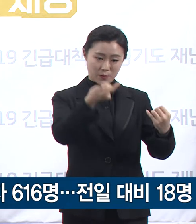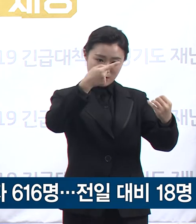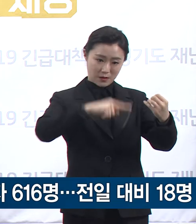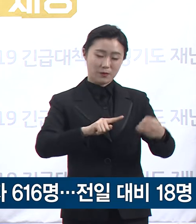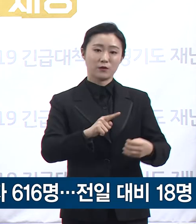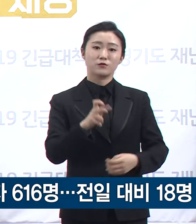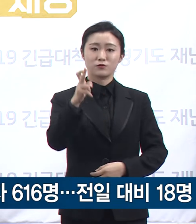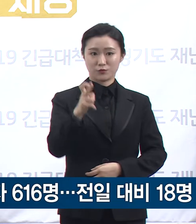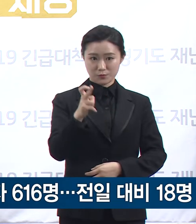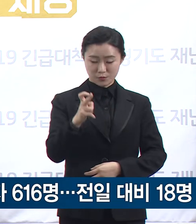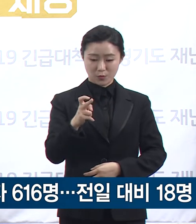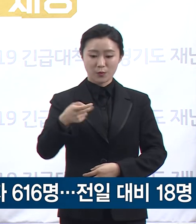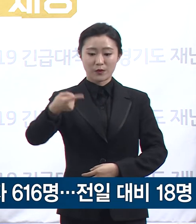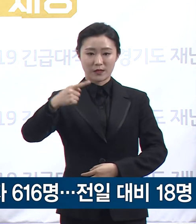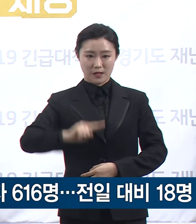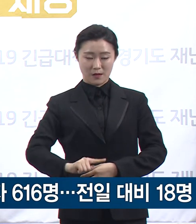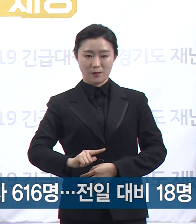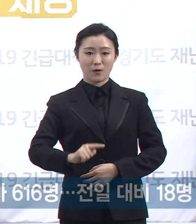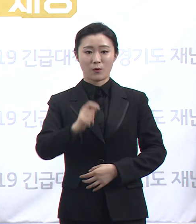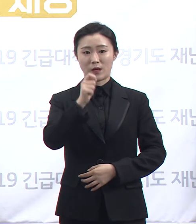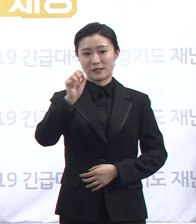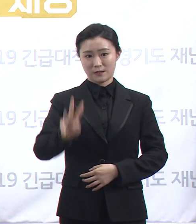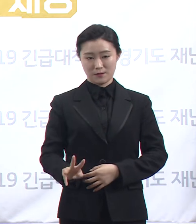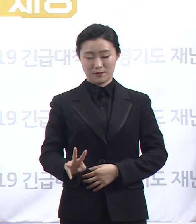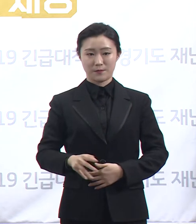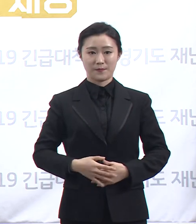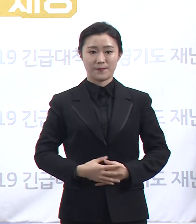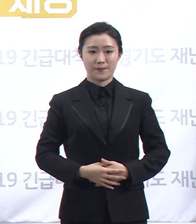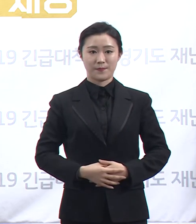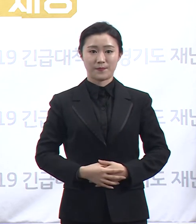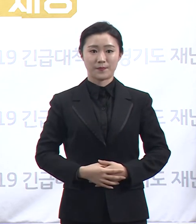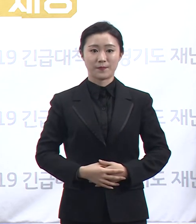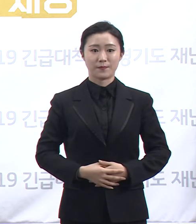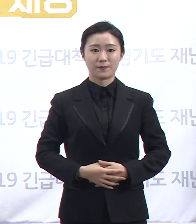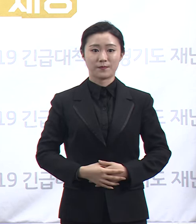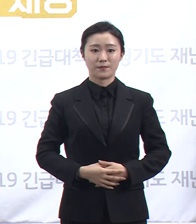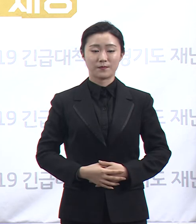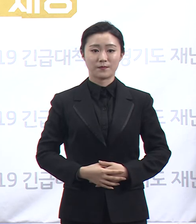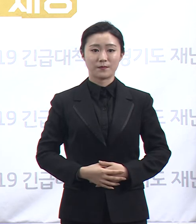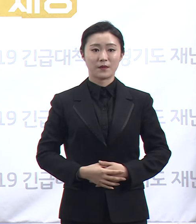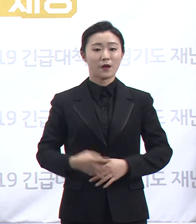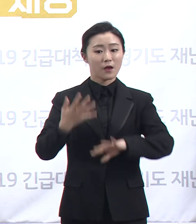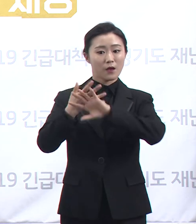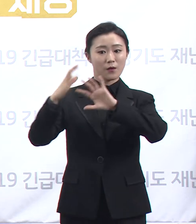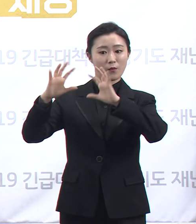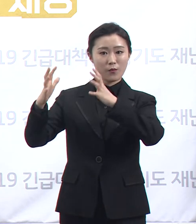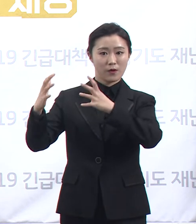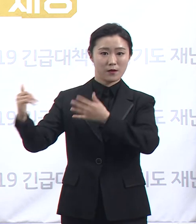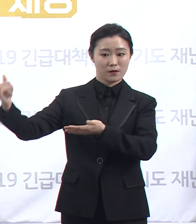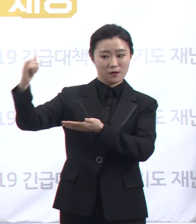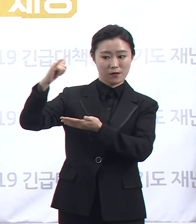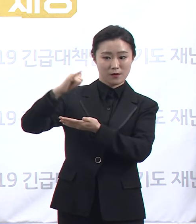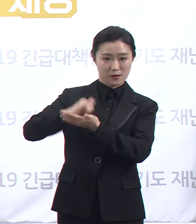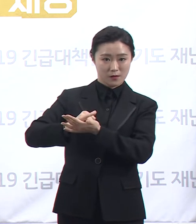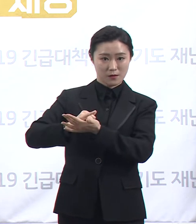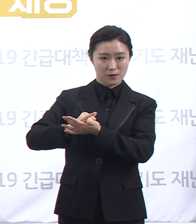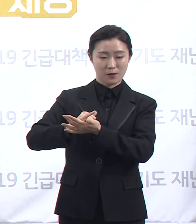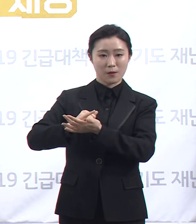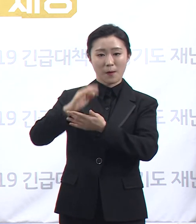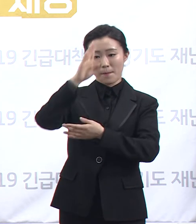11명, 과천시 10.3명 순입니다. 해외 입국자 확진 현황을 말씀드리겠습니다.